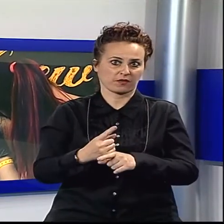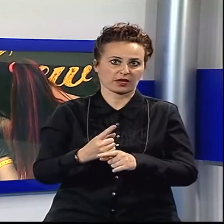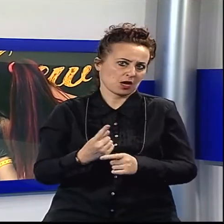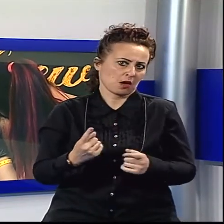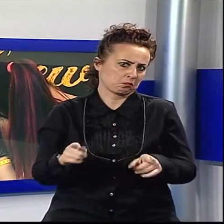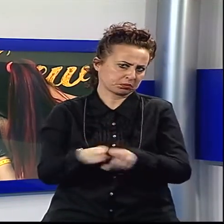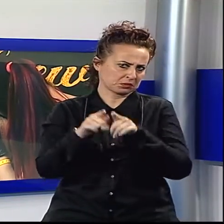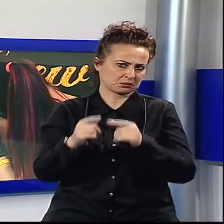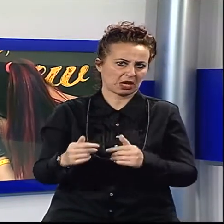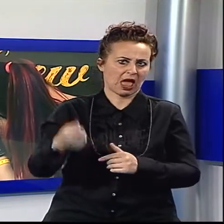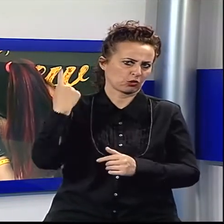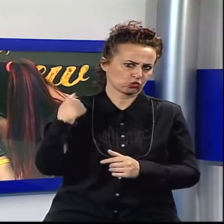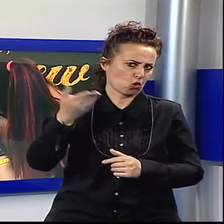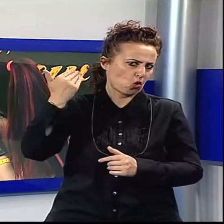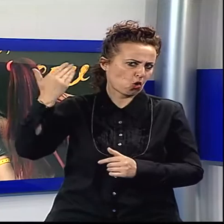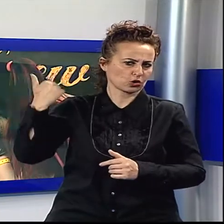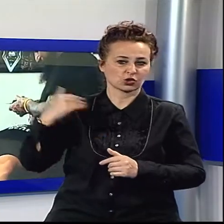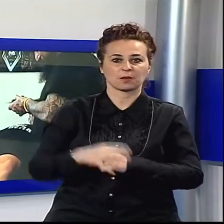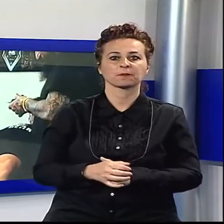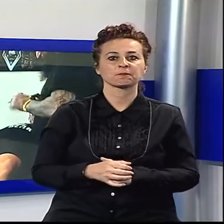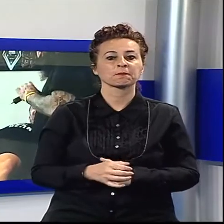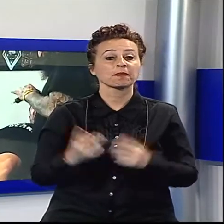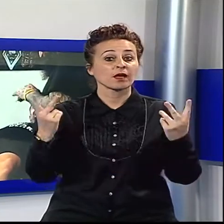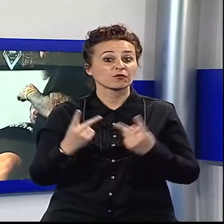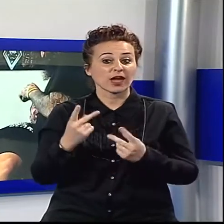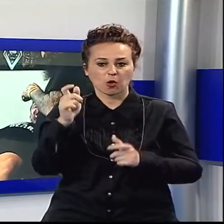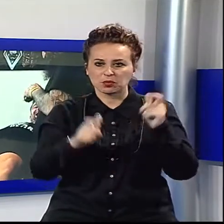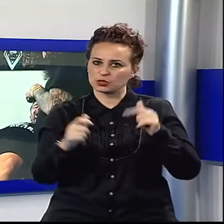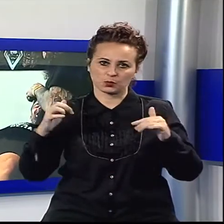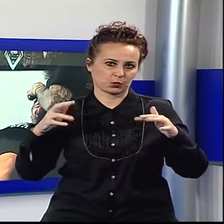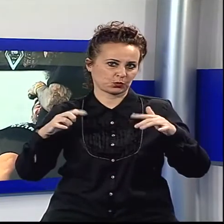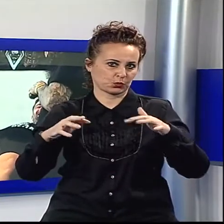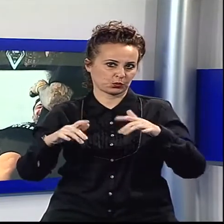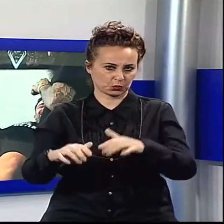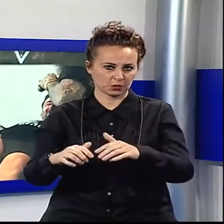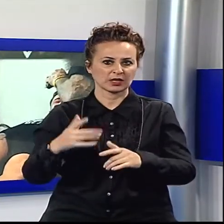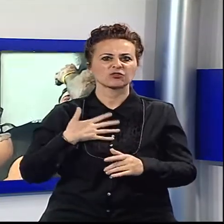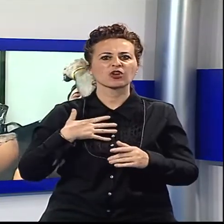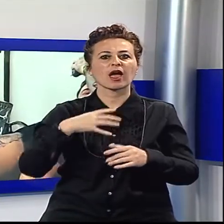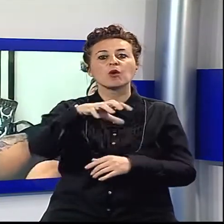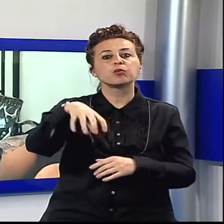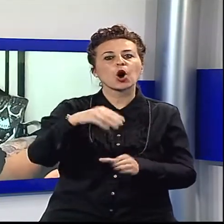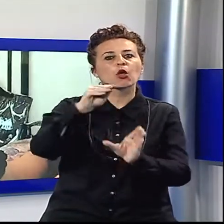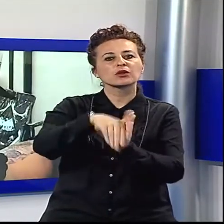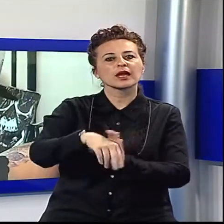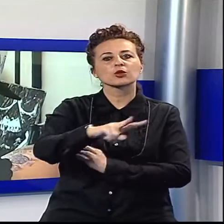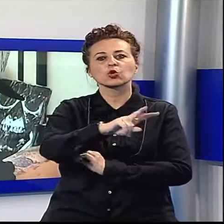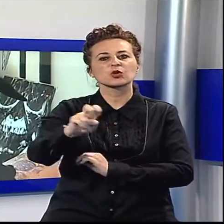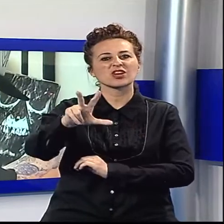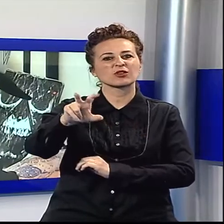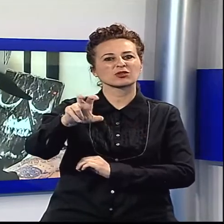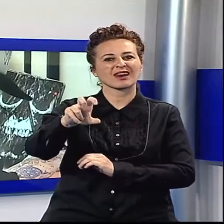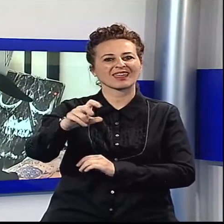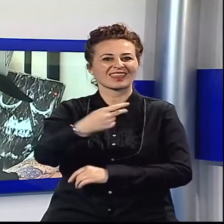In tanti si sono riversati all'interno del Polo tra gli stand dei 230 tatuatori che sono arrivati da numerose città